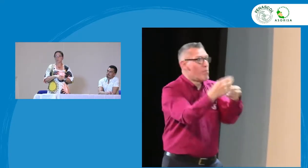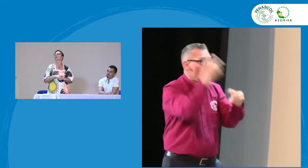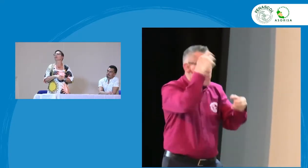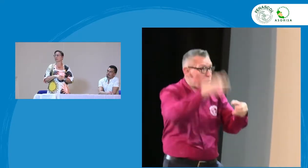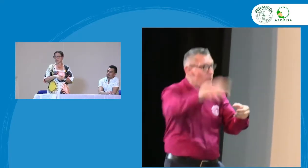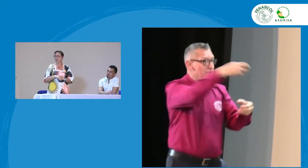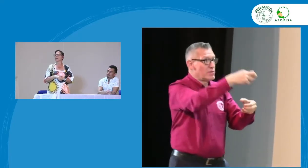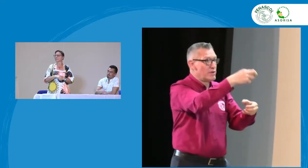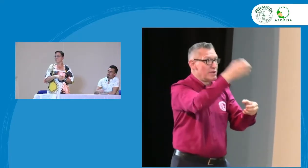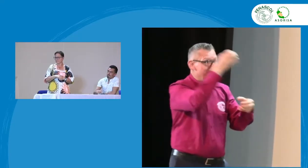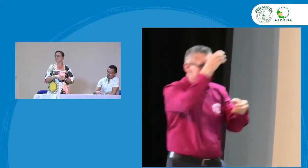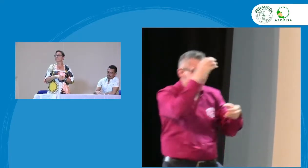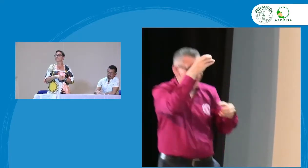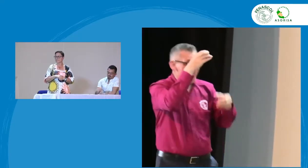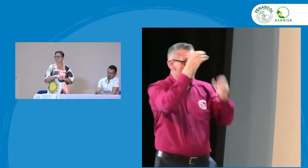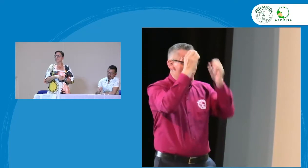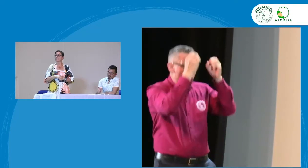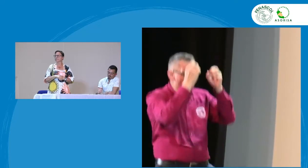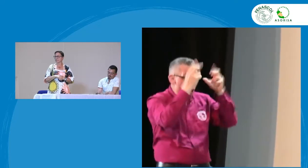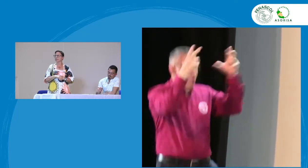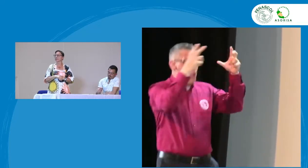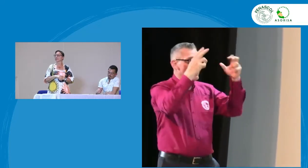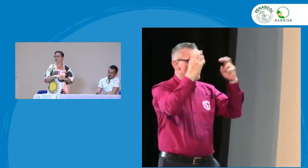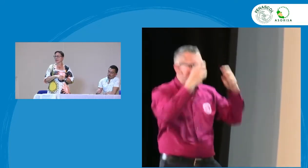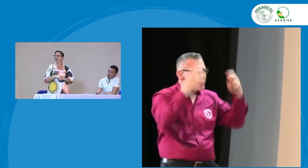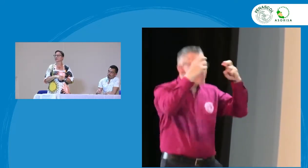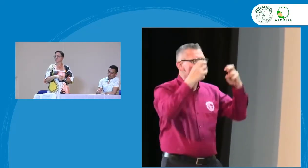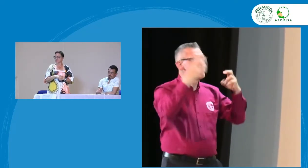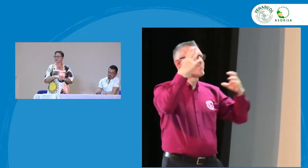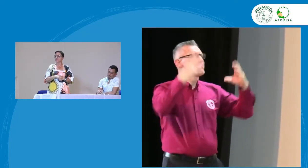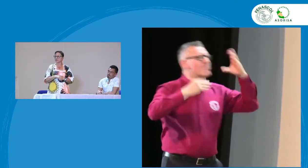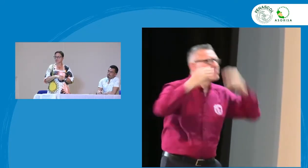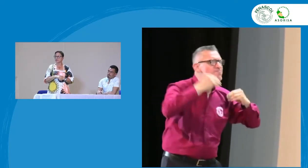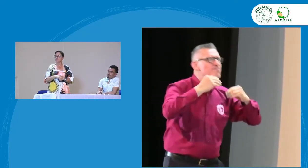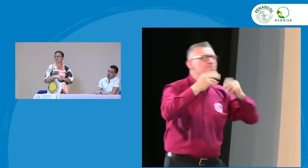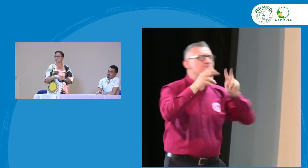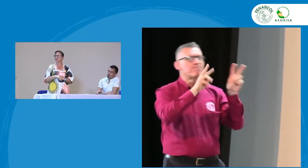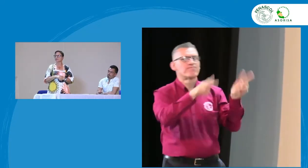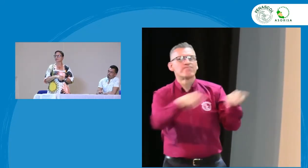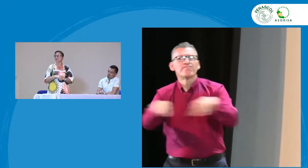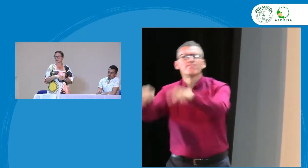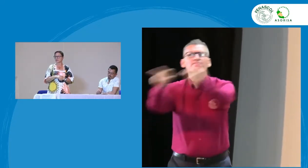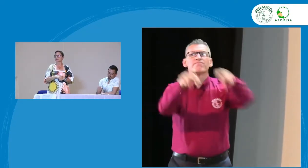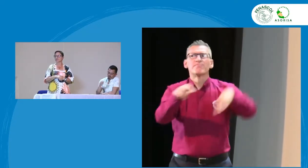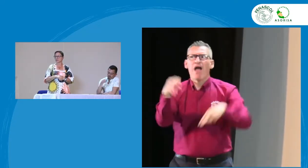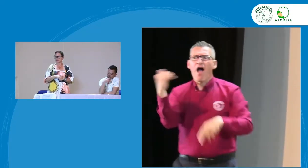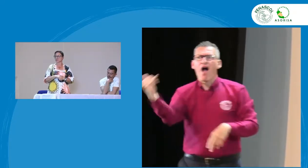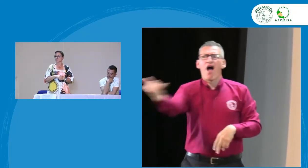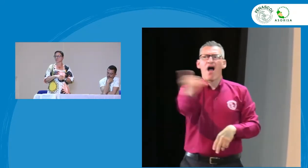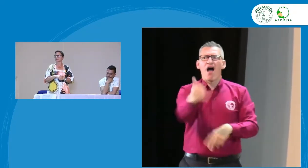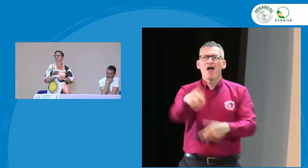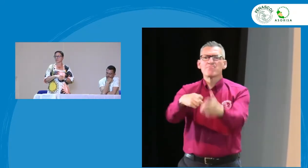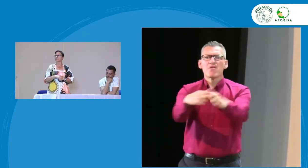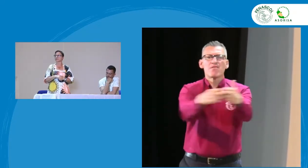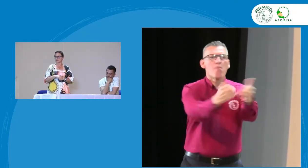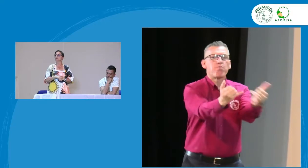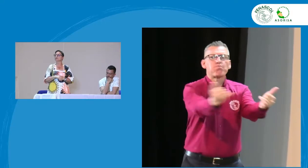también es muy importante que ustedes desde ASEUS con todos sus afiliados el conocimiento y la experticia que tienen